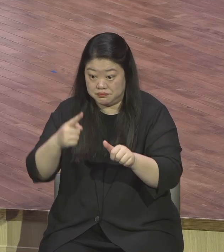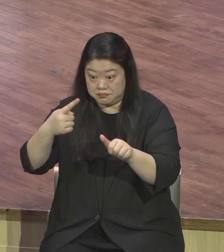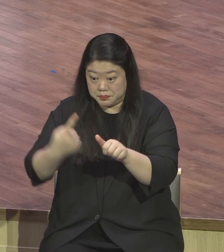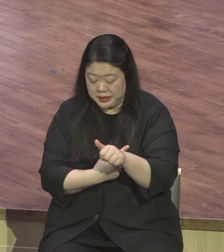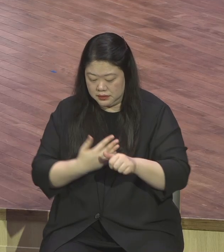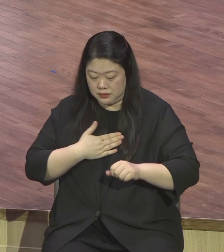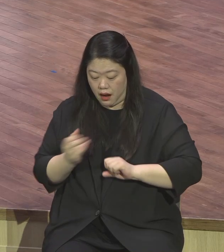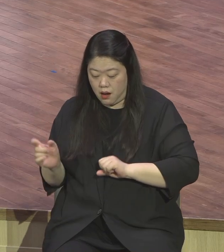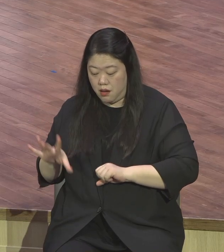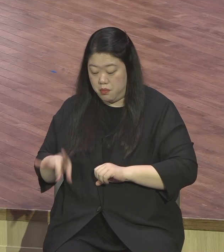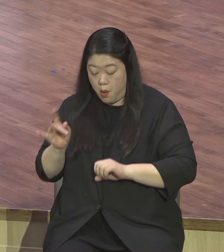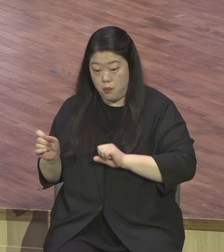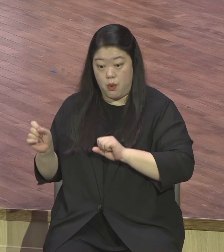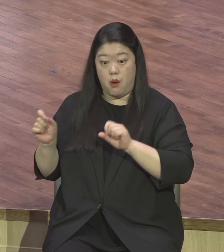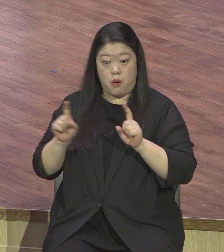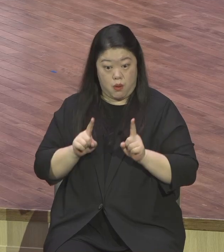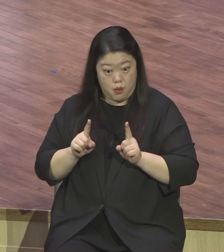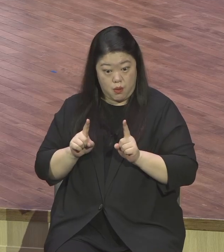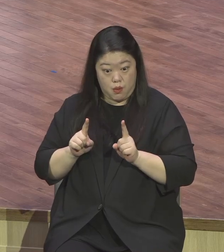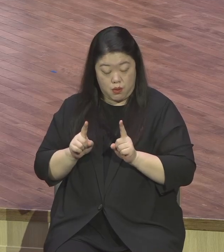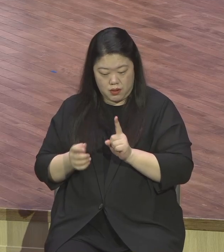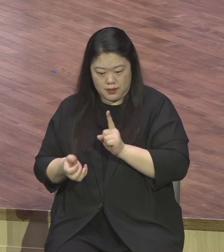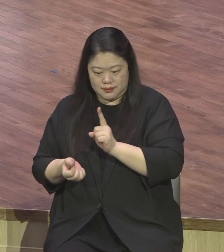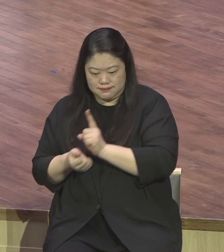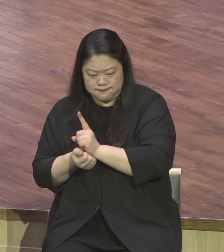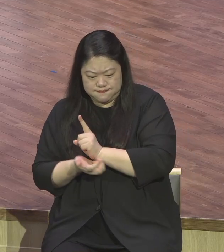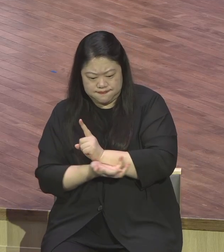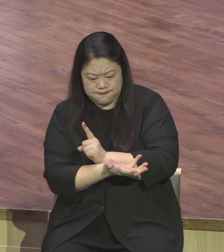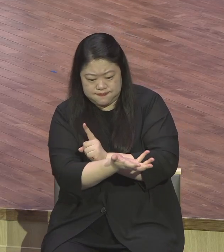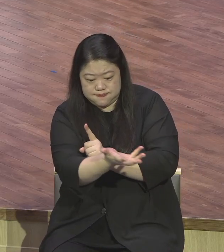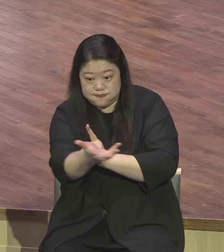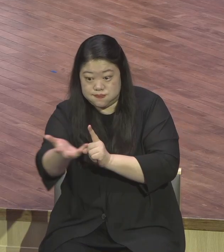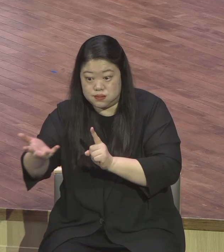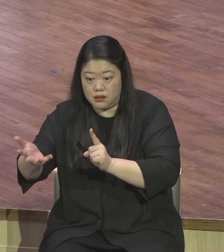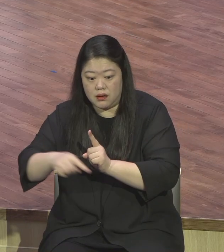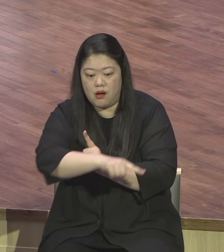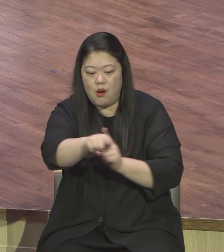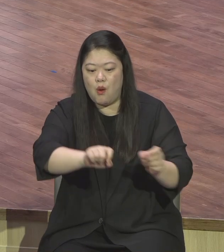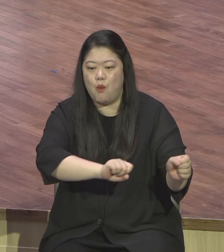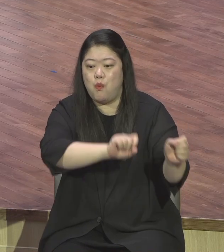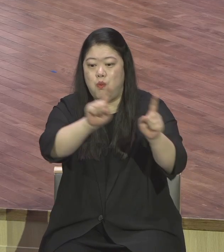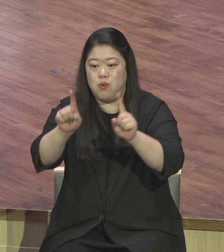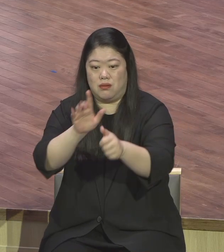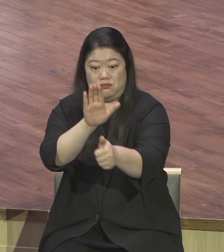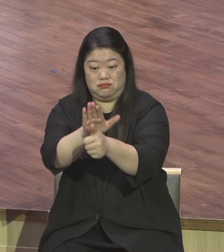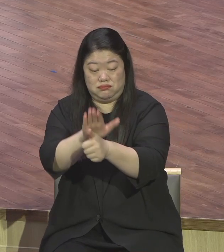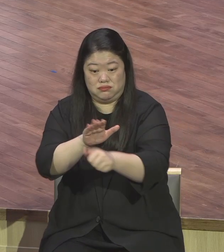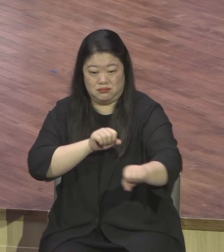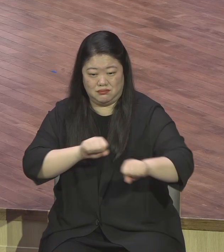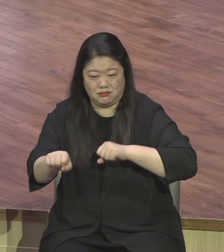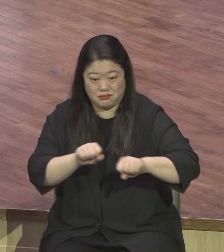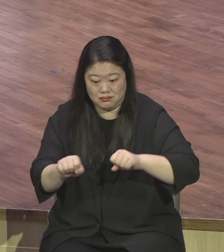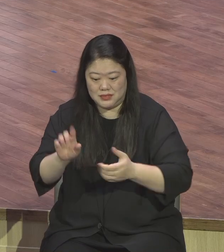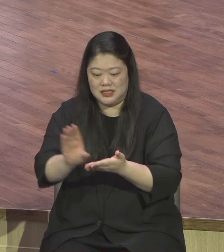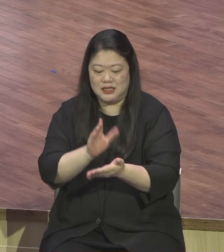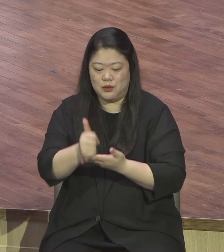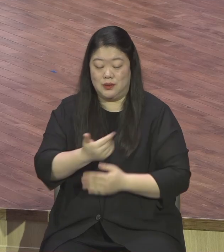모든 주위의 사람들을 살리는 그래서 하나님 나라를 확장해 나가는 그리스도의 절대자자들 다